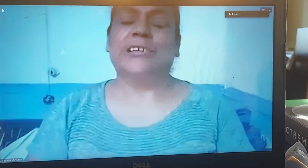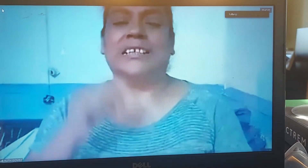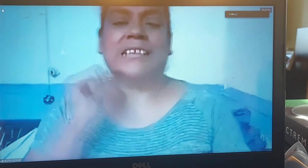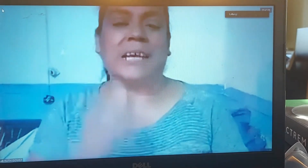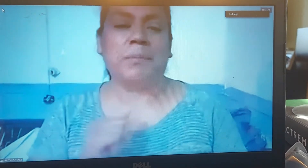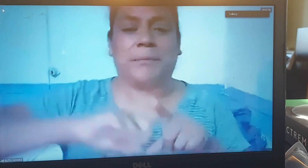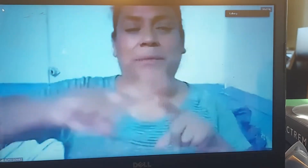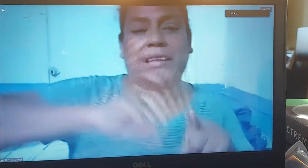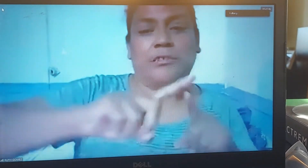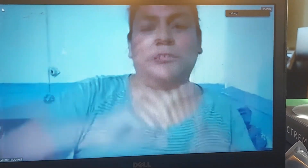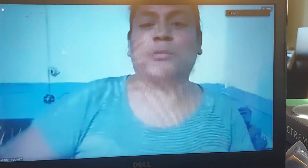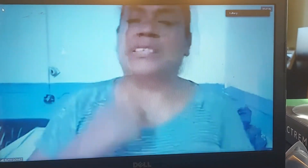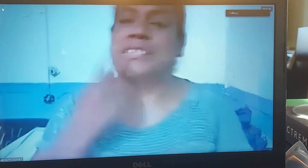siempre está mandando su publicidad